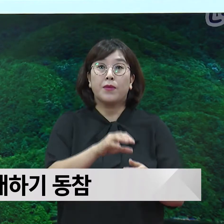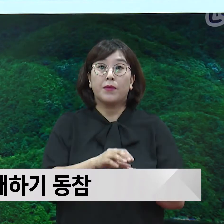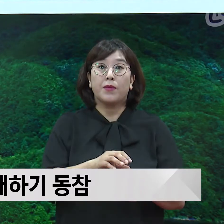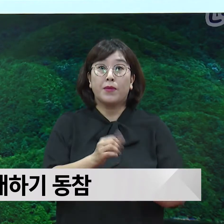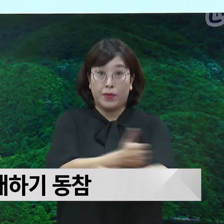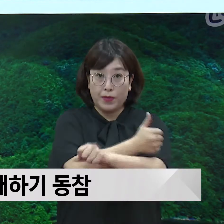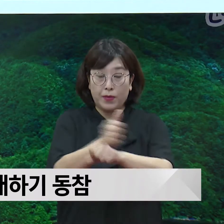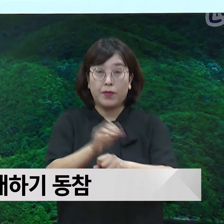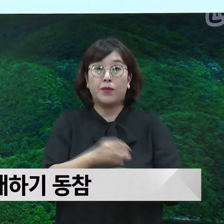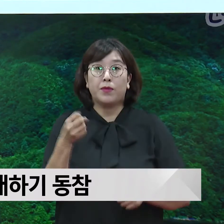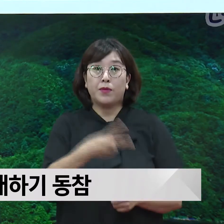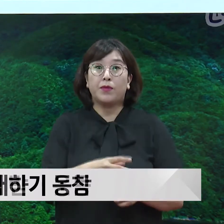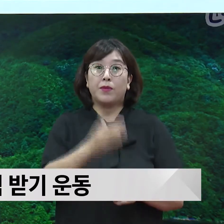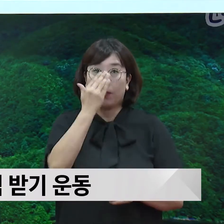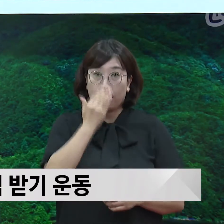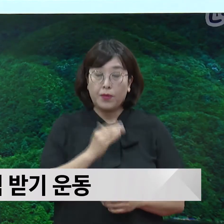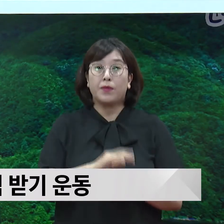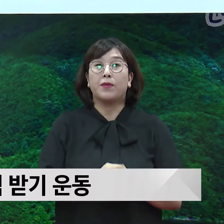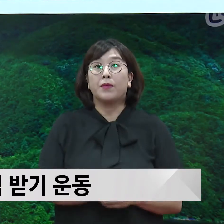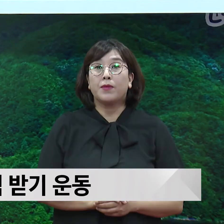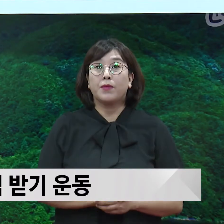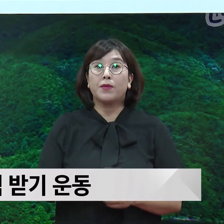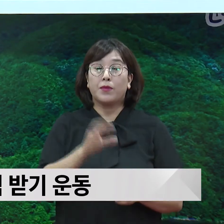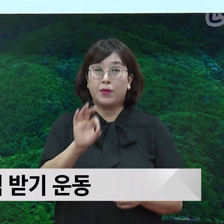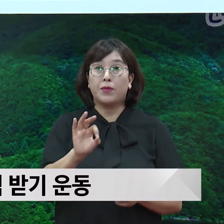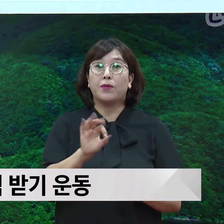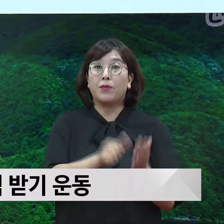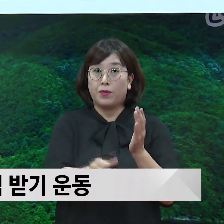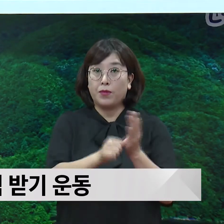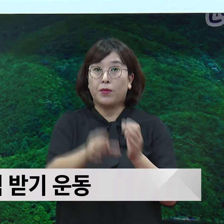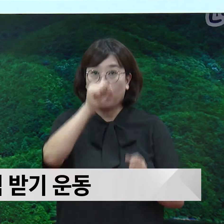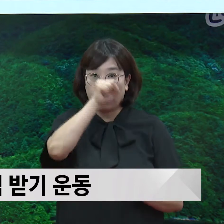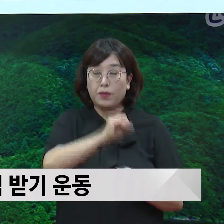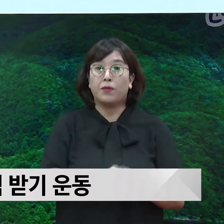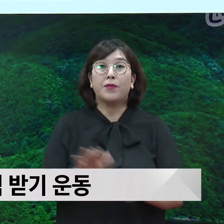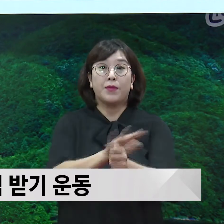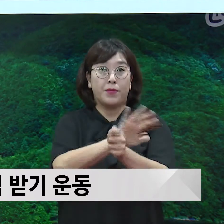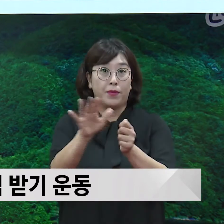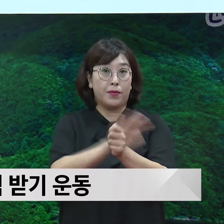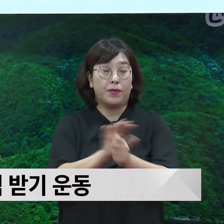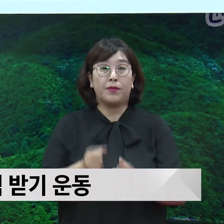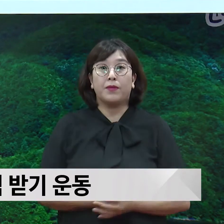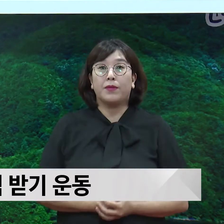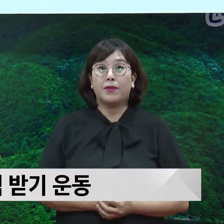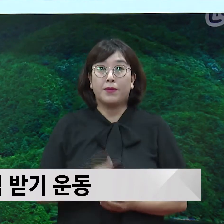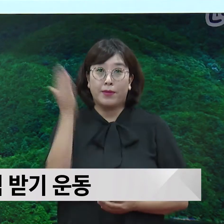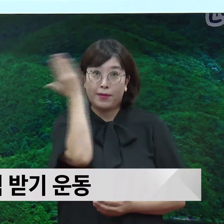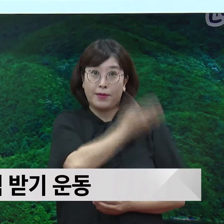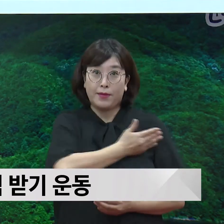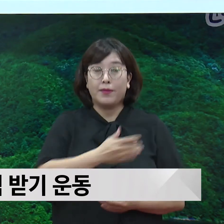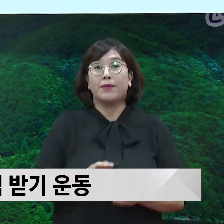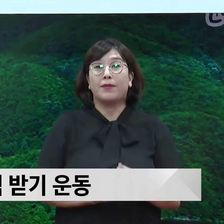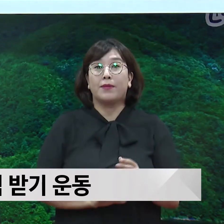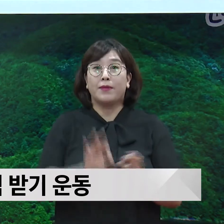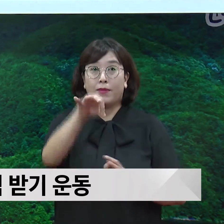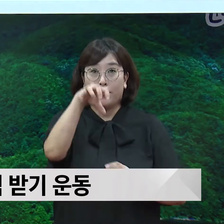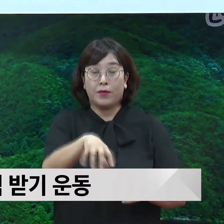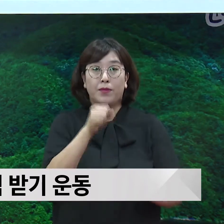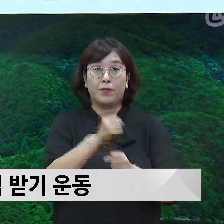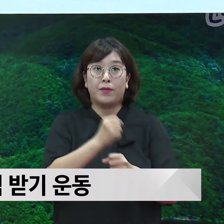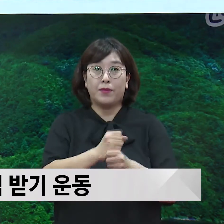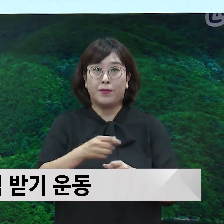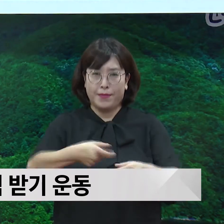착한 가격 받기, 질 좋은 상품 갖추기, 친절한 서비스, 깨끗한 가게 만들기 등에